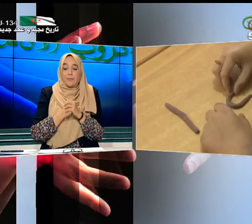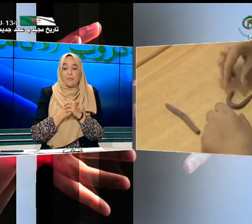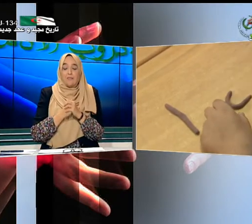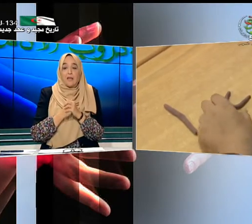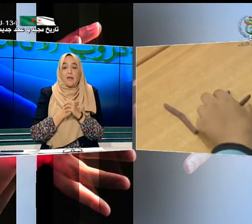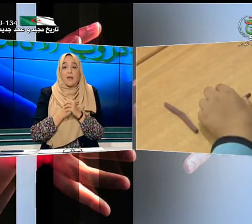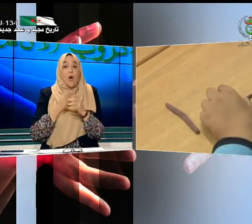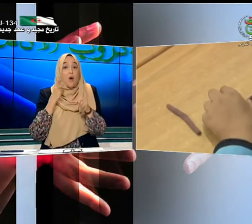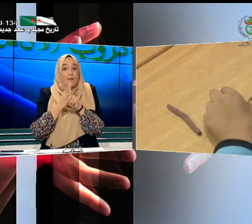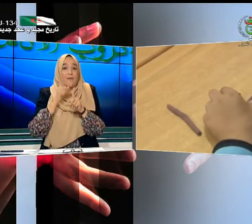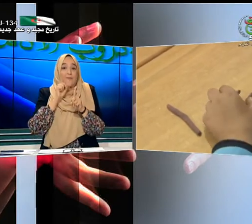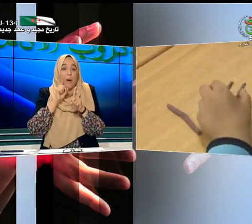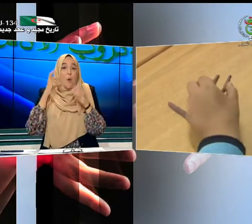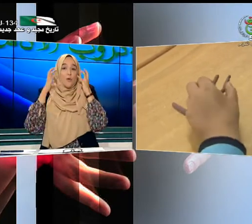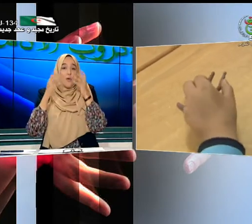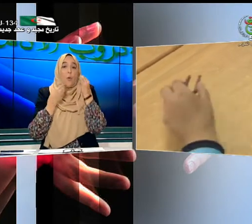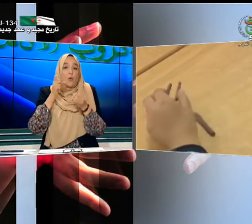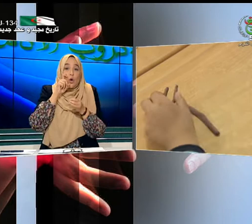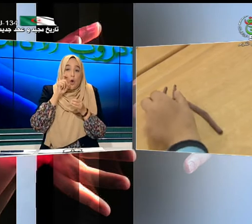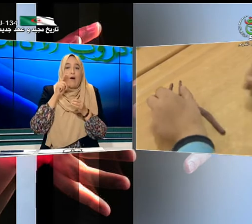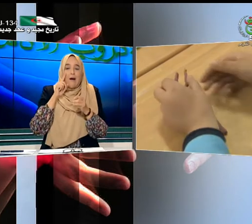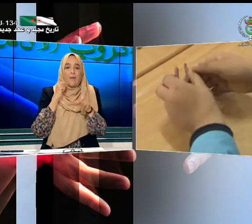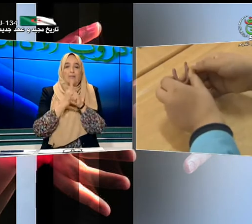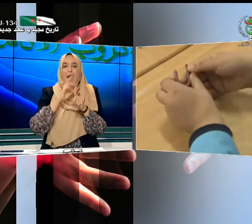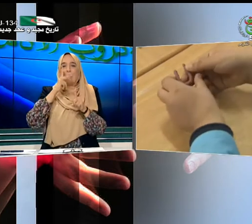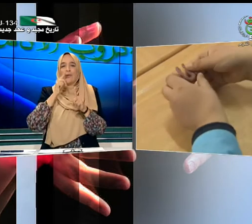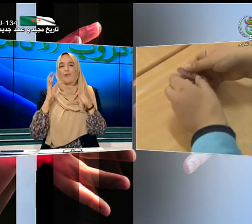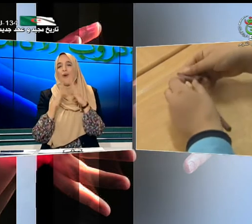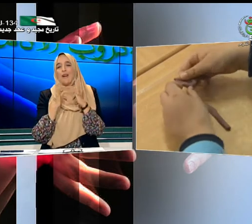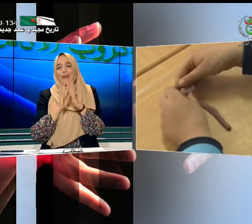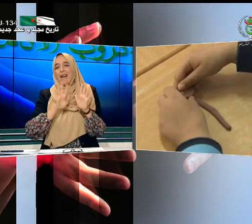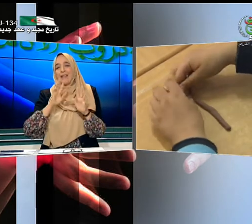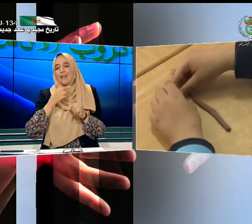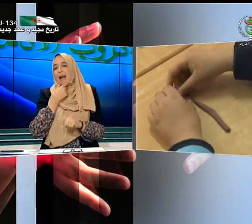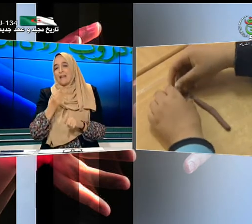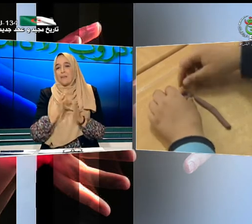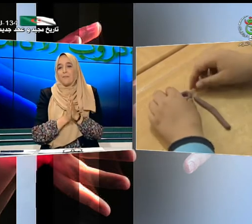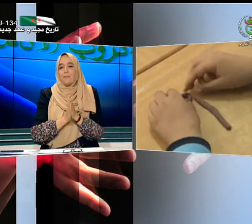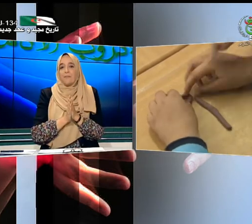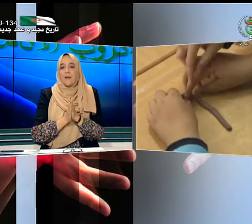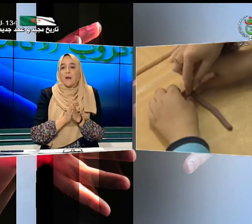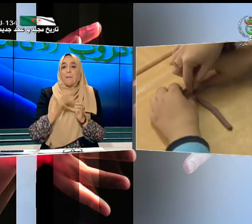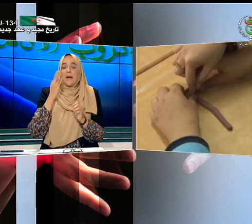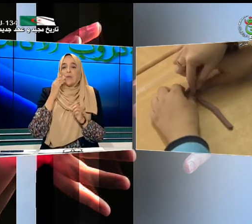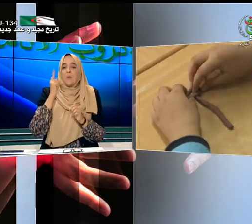المختص الأرطفوني في التعامل معه مستمية الأشياء المجردة لا يفهمها